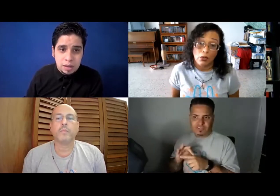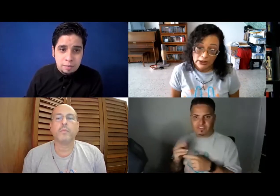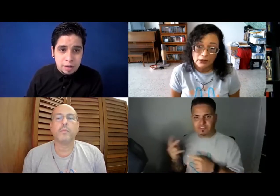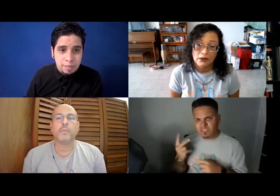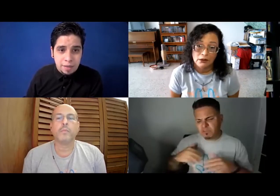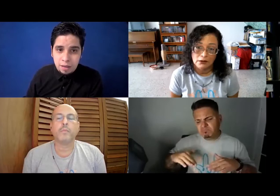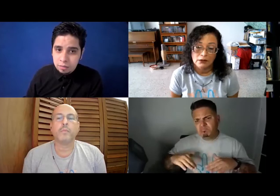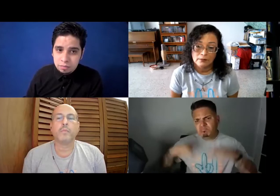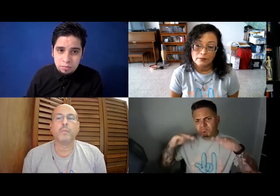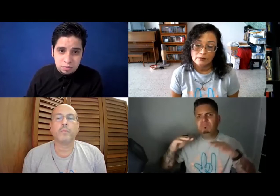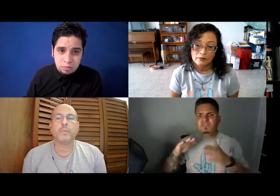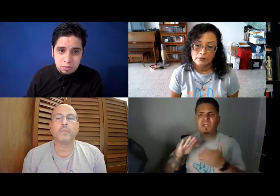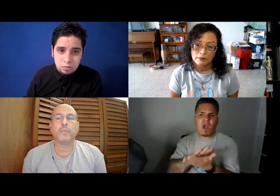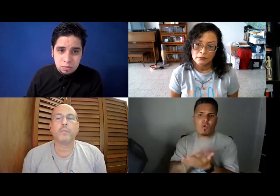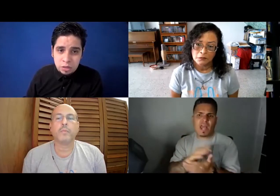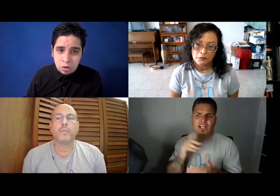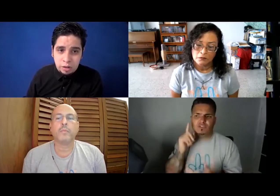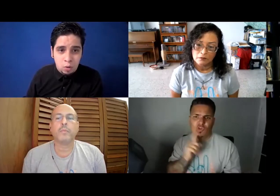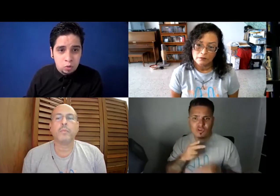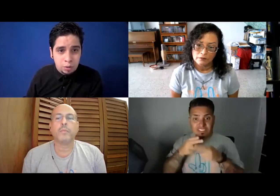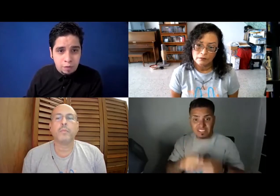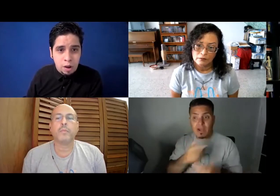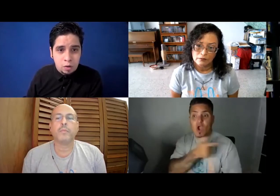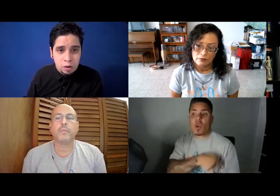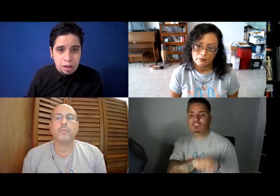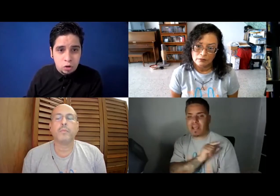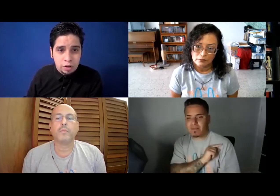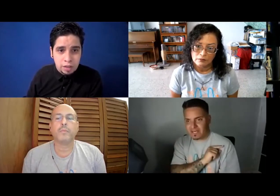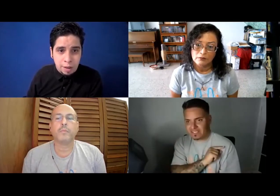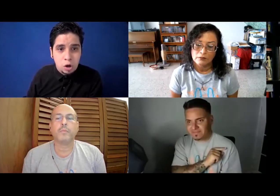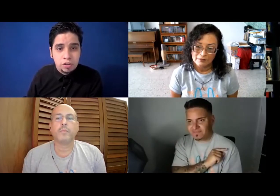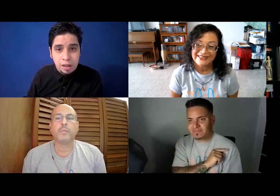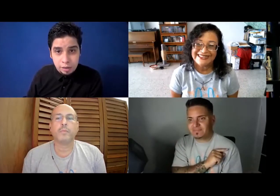Mi hermana y yo crecimos juntos, fuimos a la escuela de sordos que se llama Colegio San Gabriel,